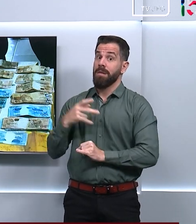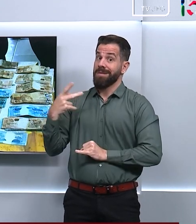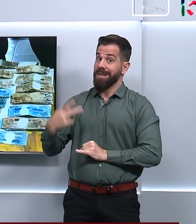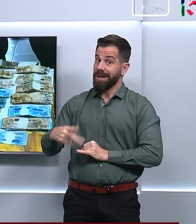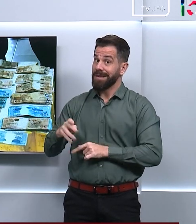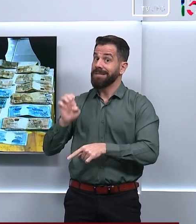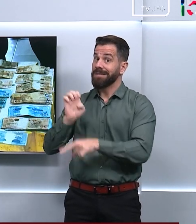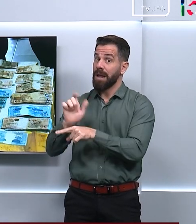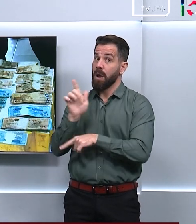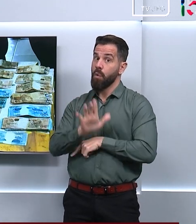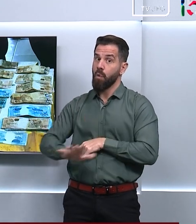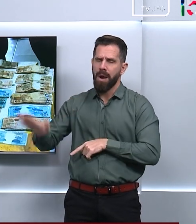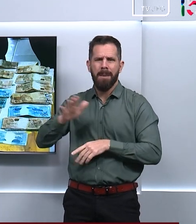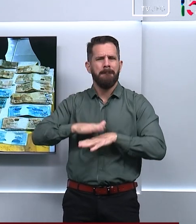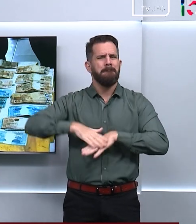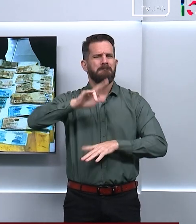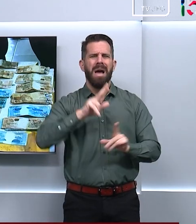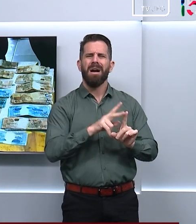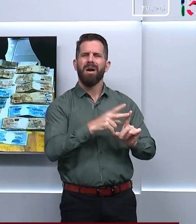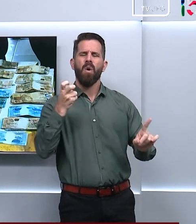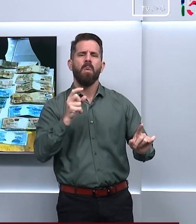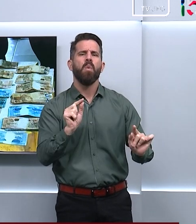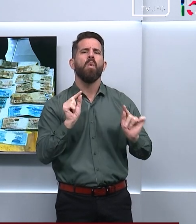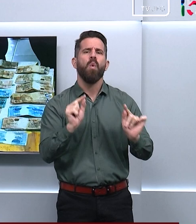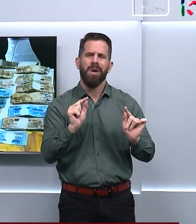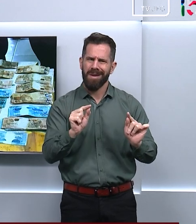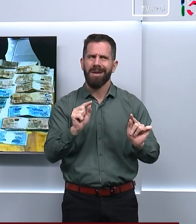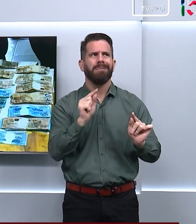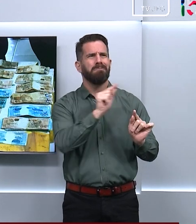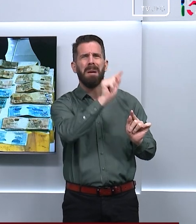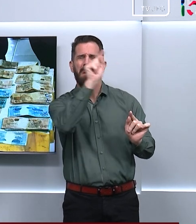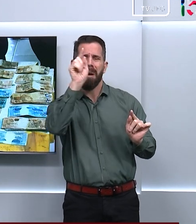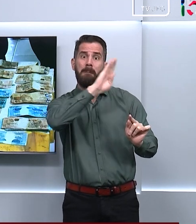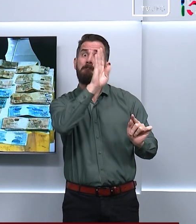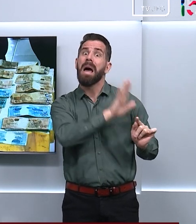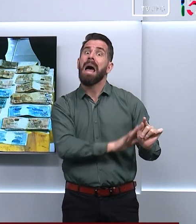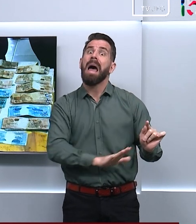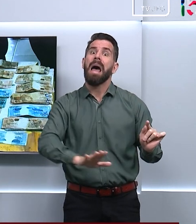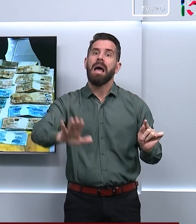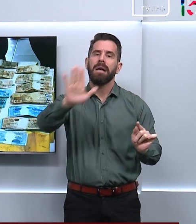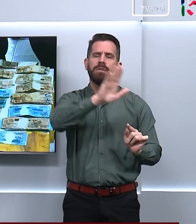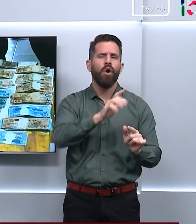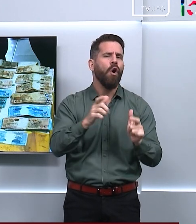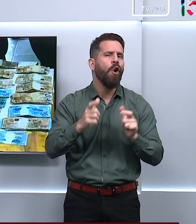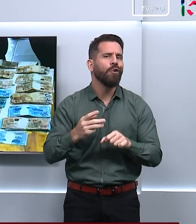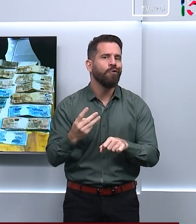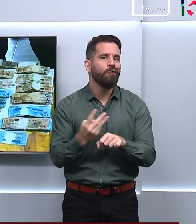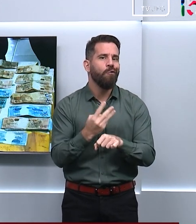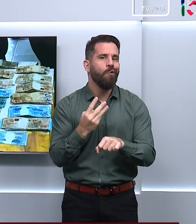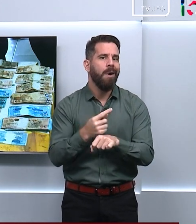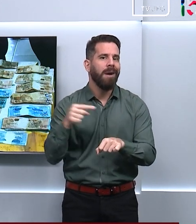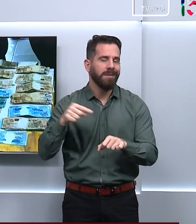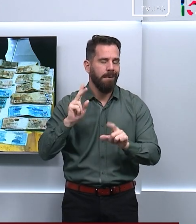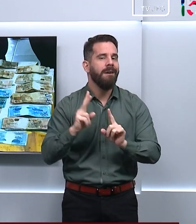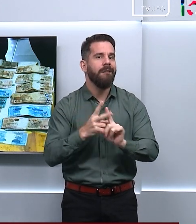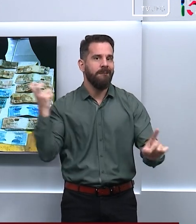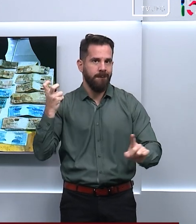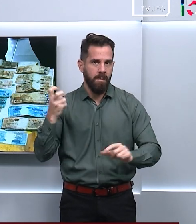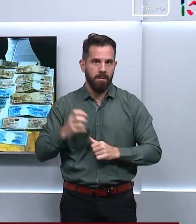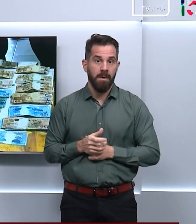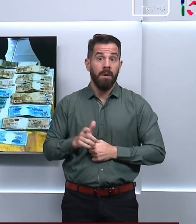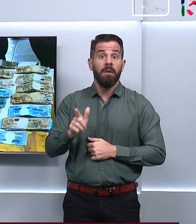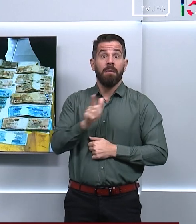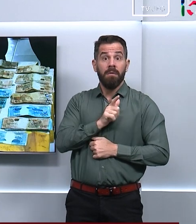especializada em aplicar golpes contra vítimas de todo o país por meio do WhatsApp. Foi apurado durante a